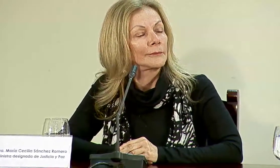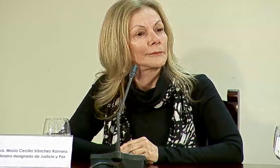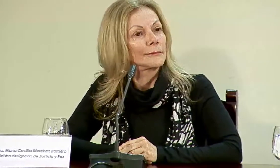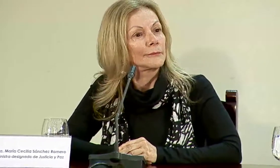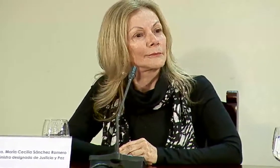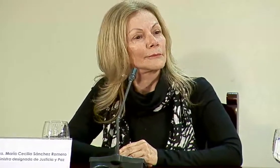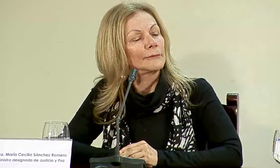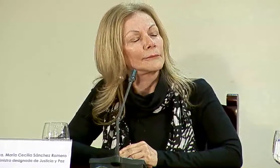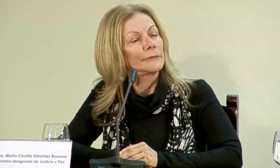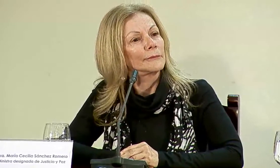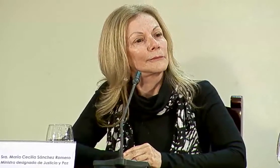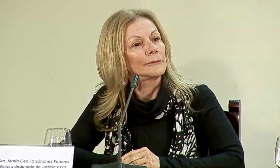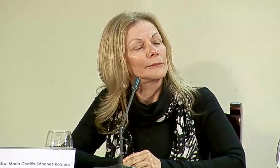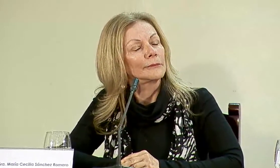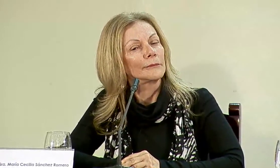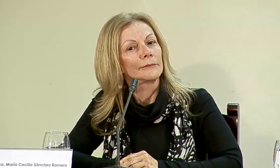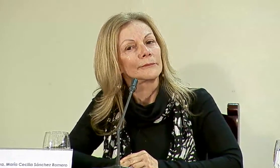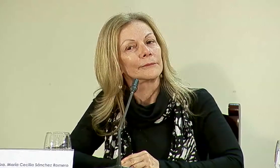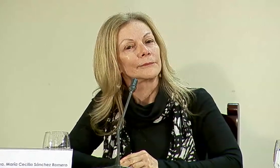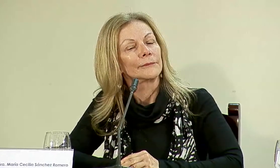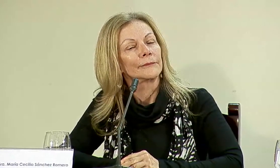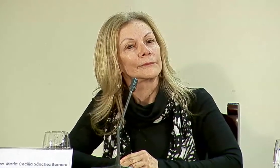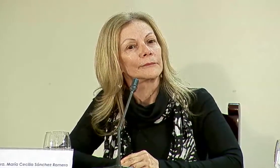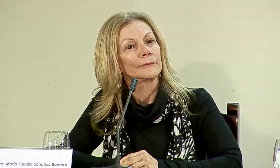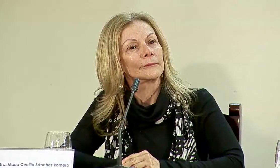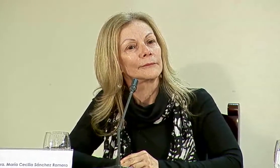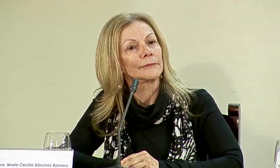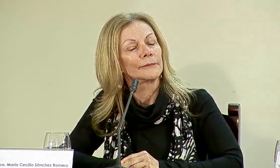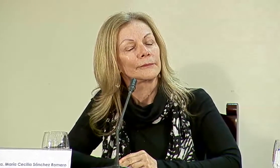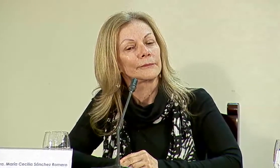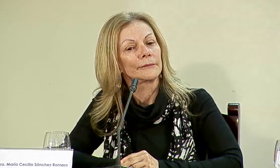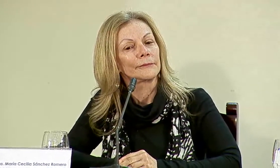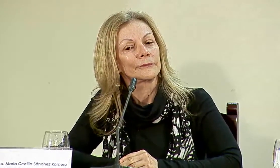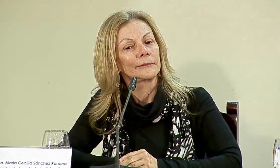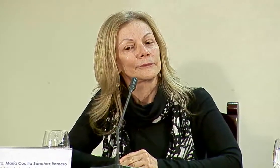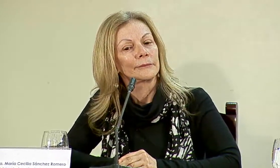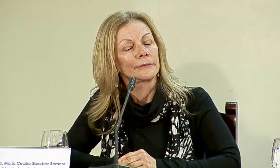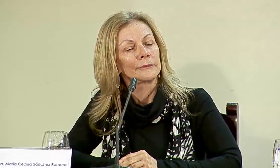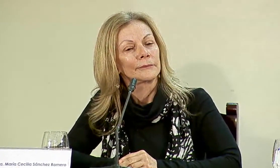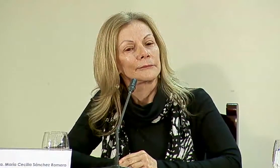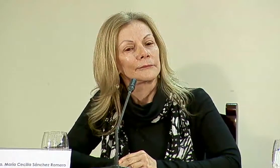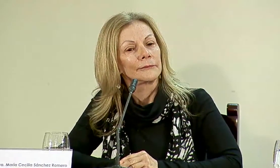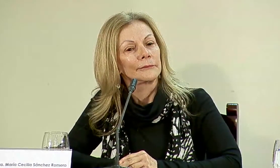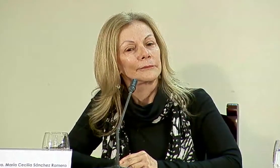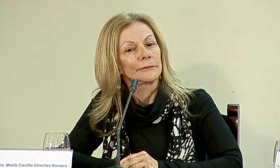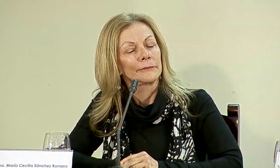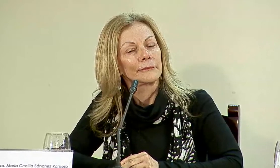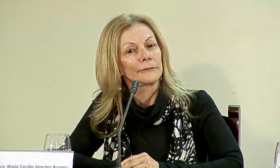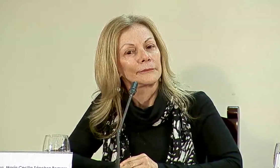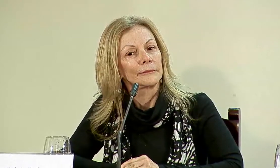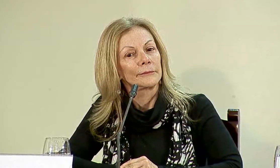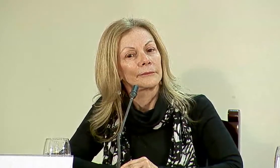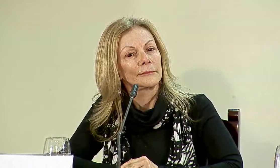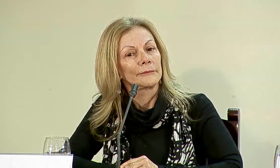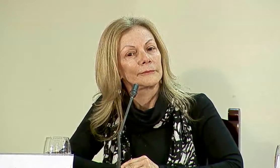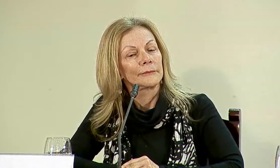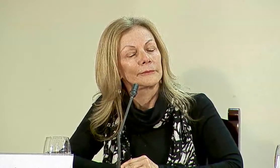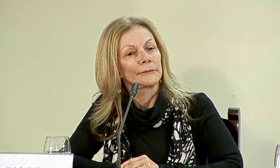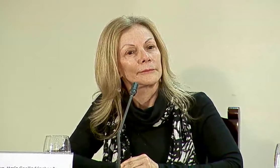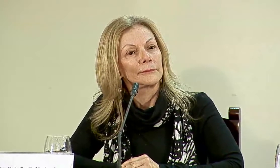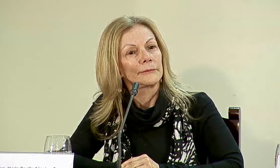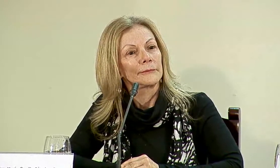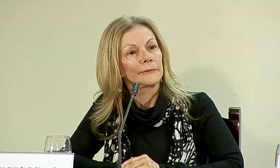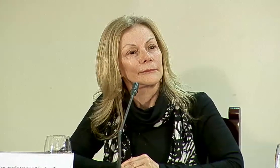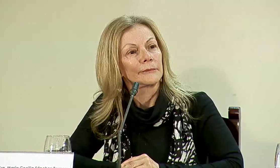verdaderas de fondo al efectuar ese traslado de la señora ministra Ramírez al